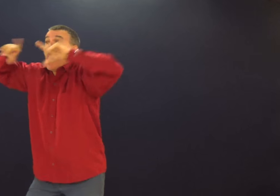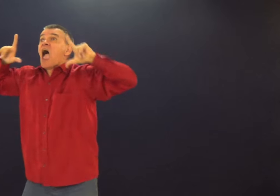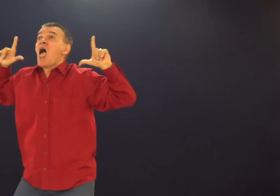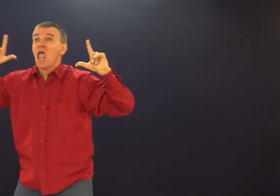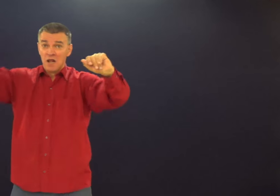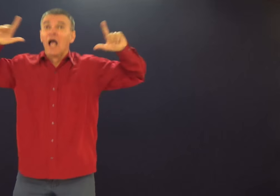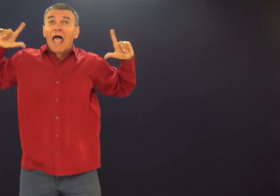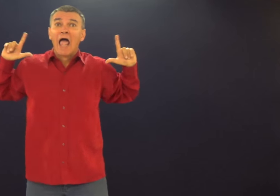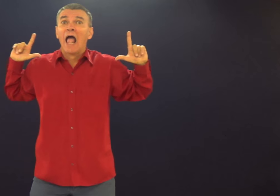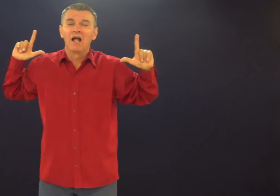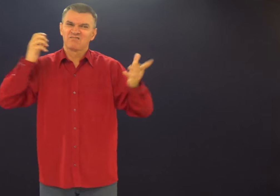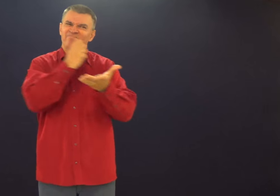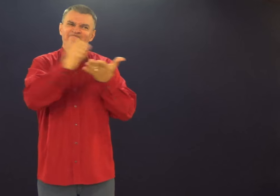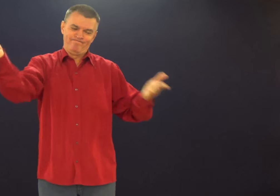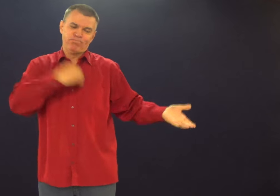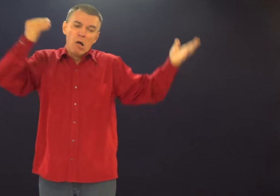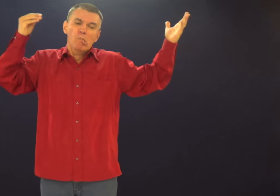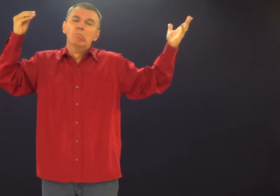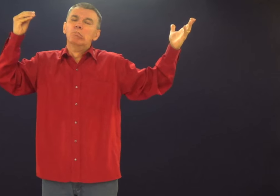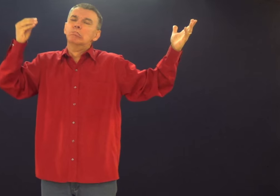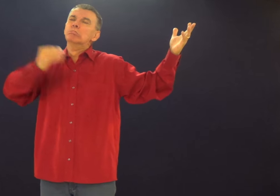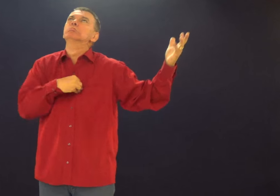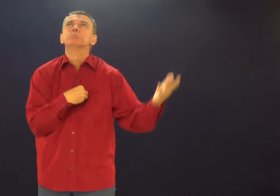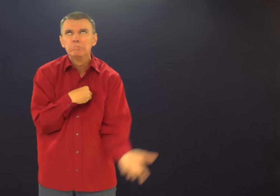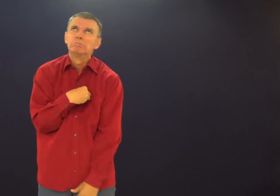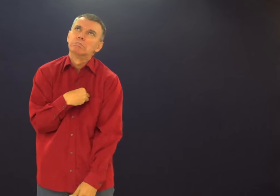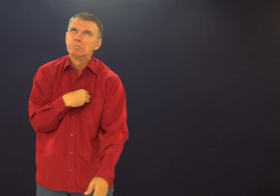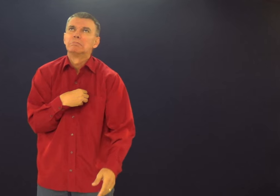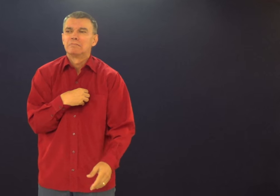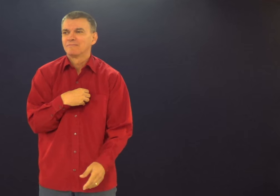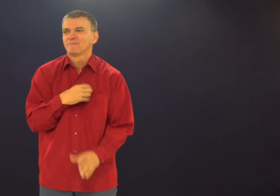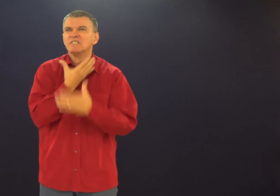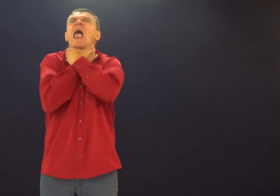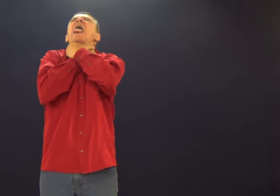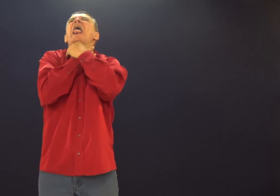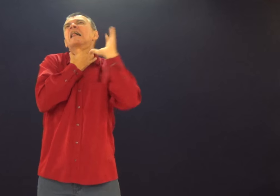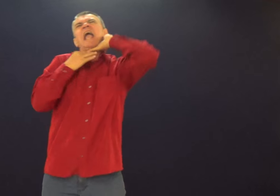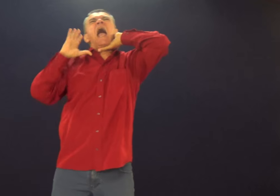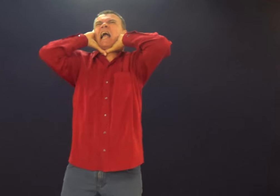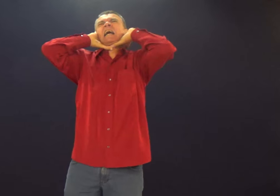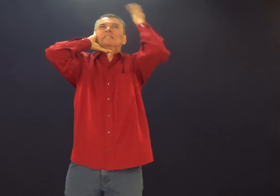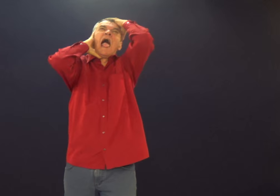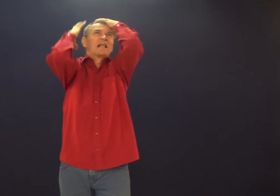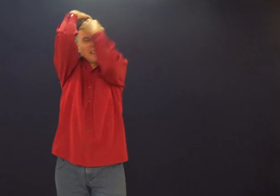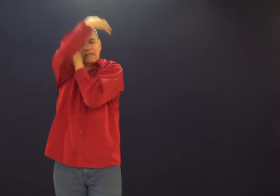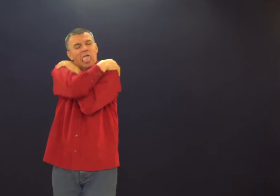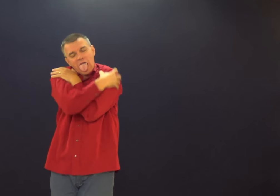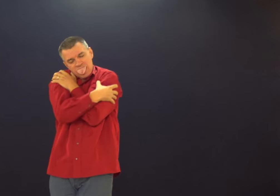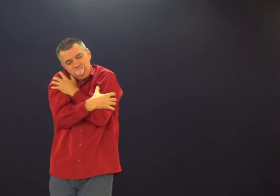Clique aqui para ver mais coisas. Você tenta clicar, e já abre a janela, e dá vírus, e... Né? E começa alguma coisa ali.